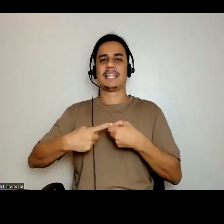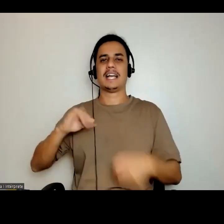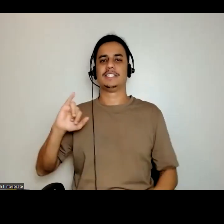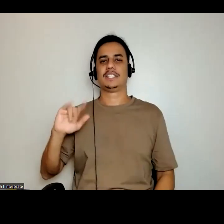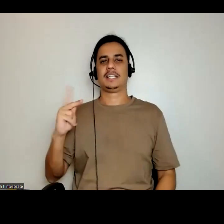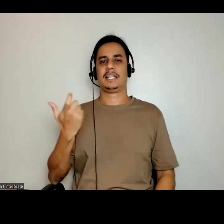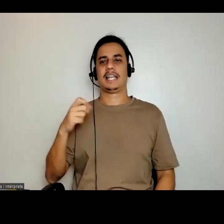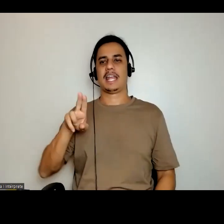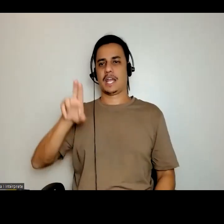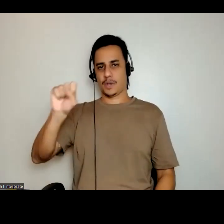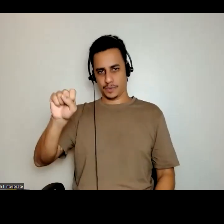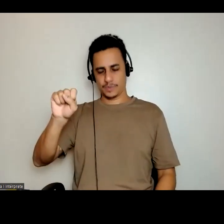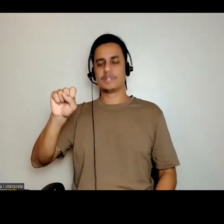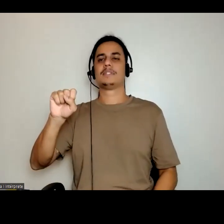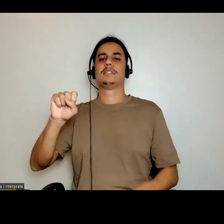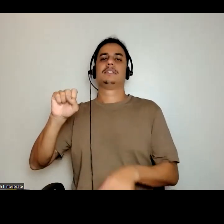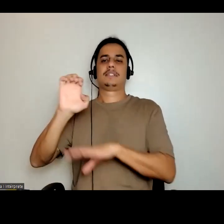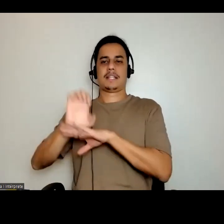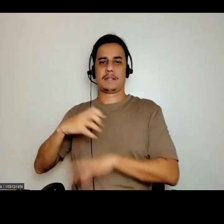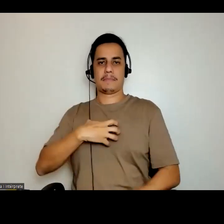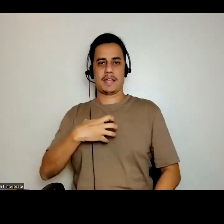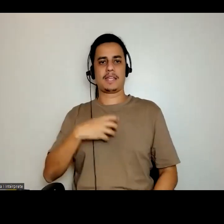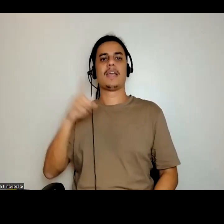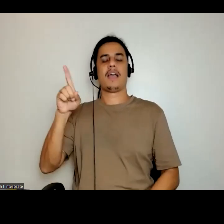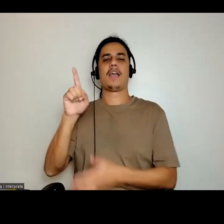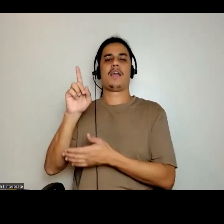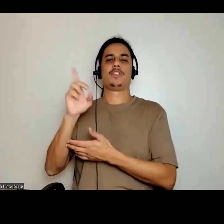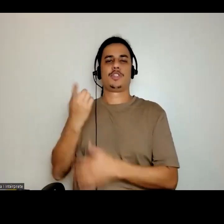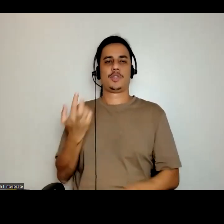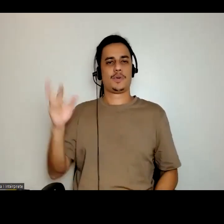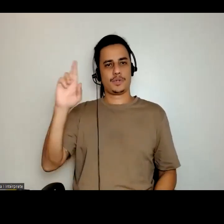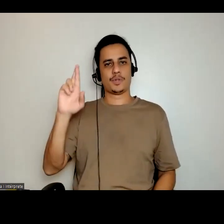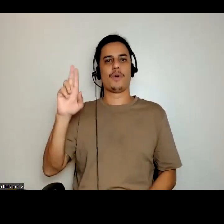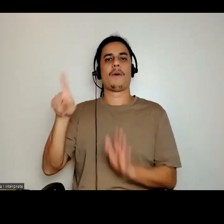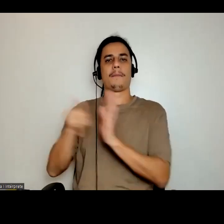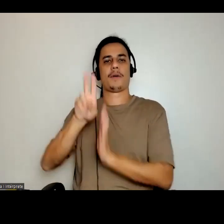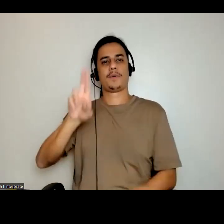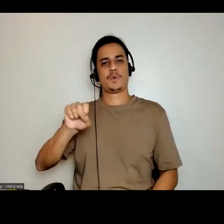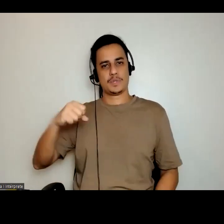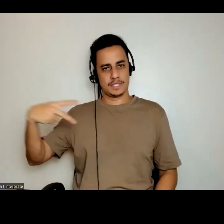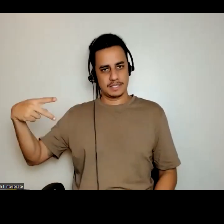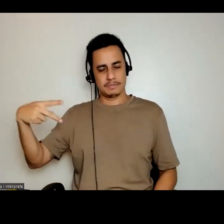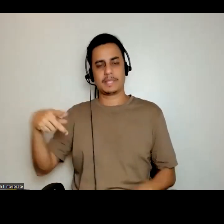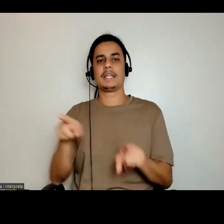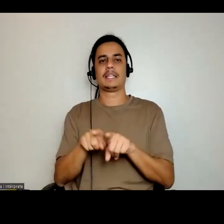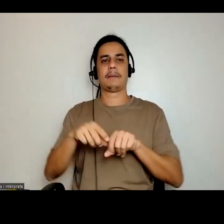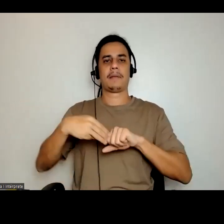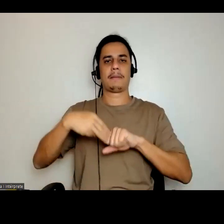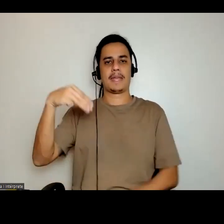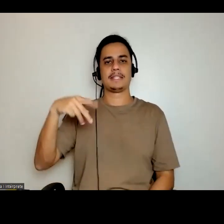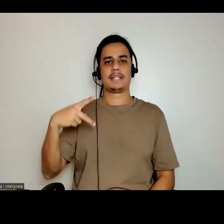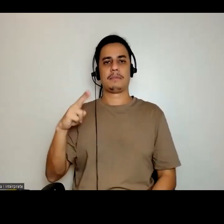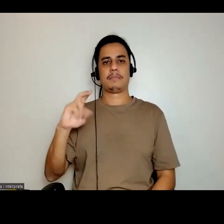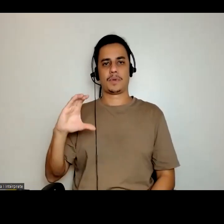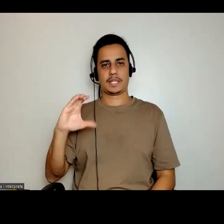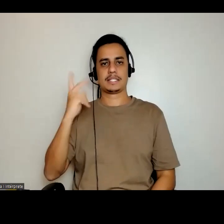Psicologia na Unesc, de Assis. Doutor pela FAO, Faculdade de Arquitetura e Organismo da USP. Mestre pela PUC, de São Paulo.